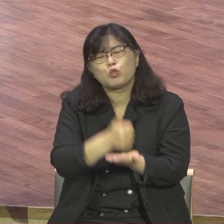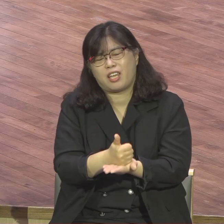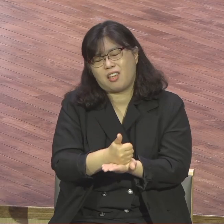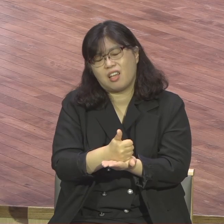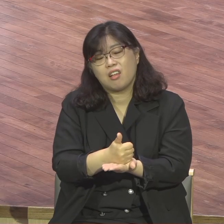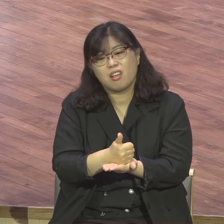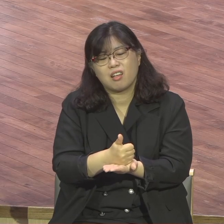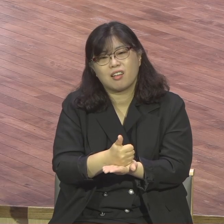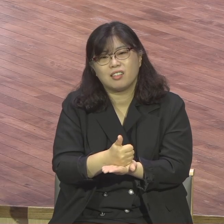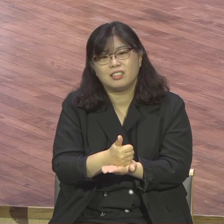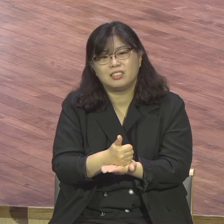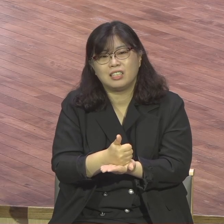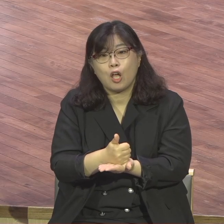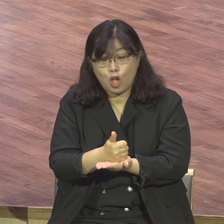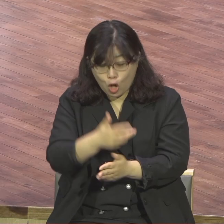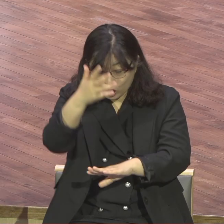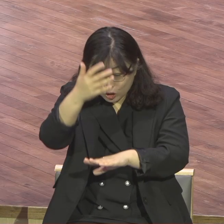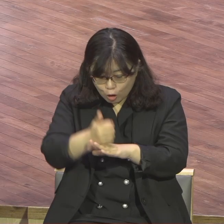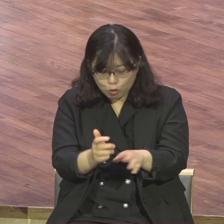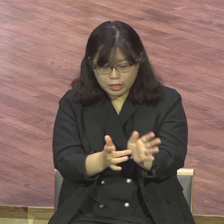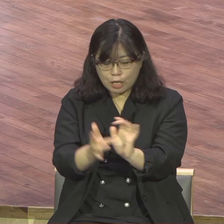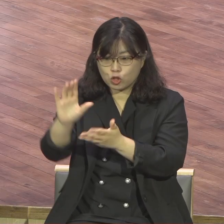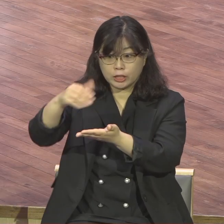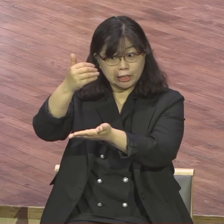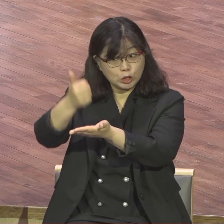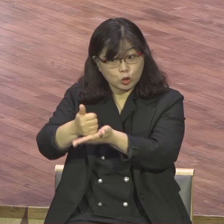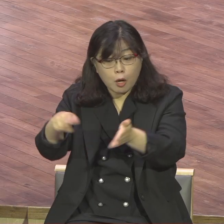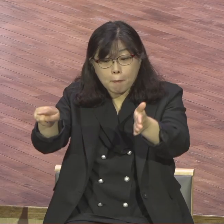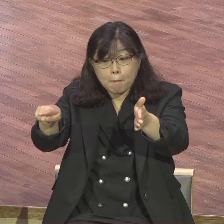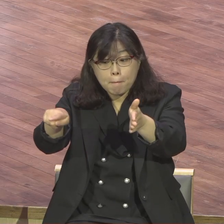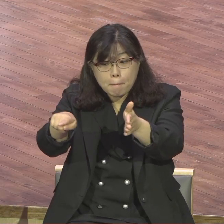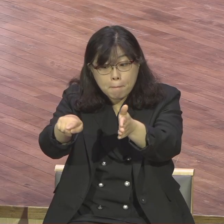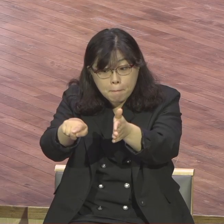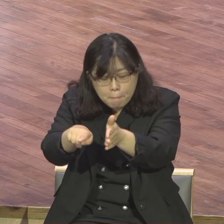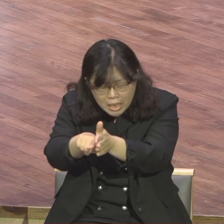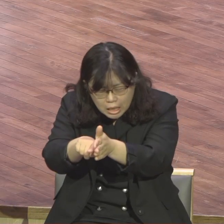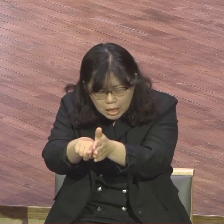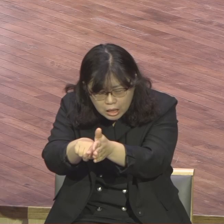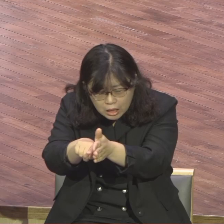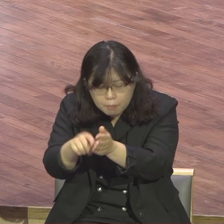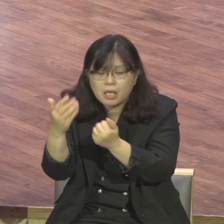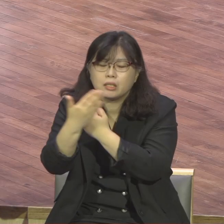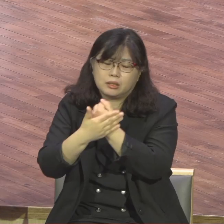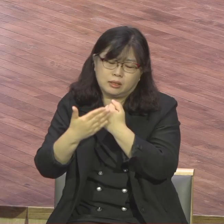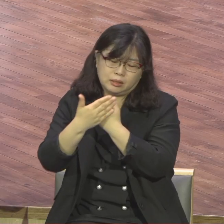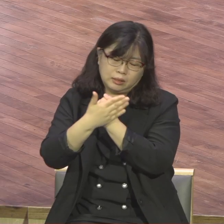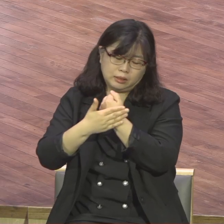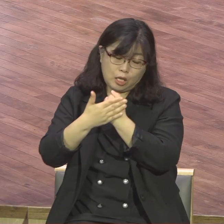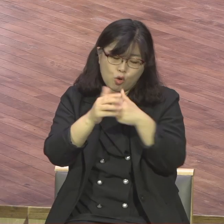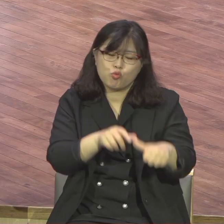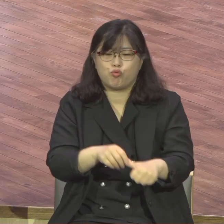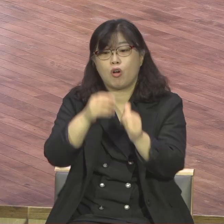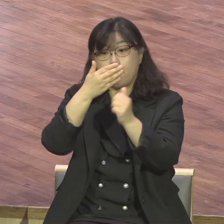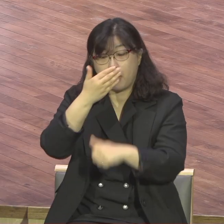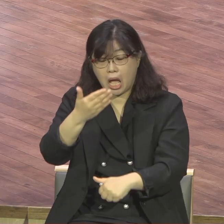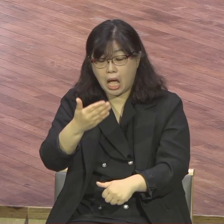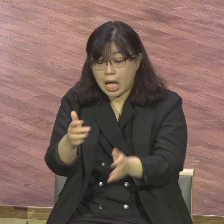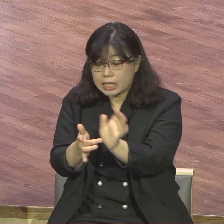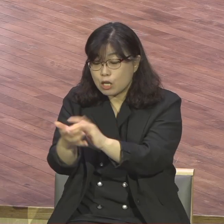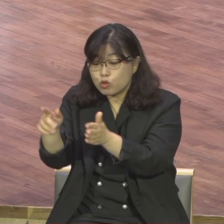예수 그리스도만 예수만 구원했기 때문에 예수 그리스도를 믿음으로